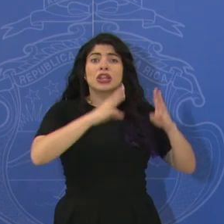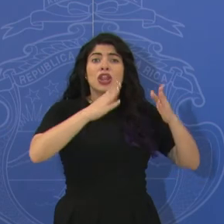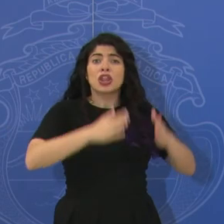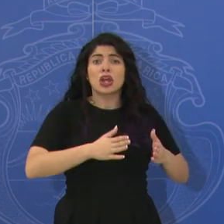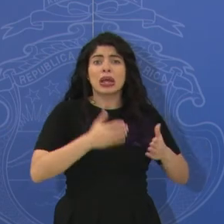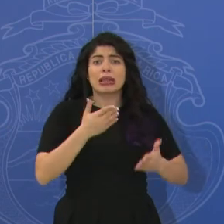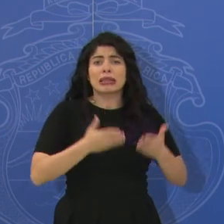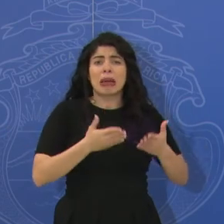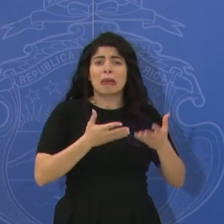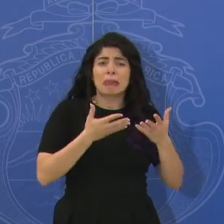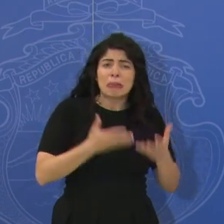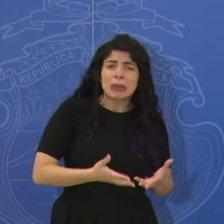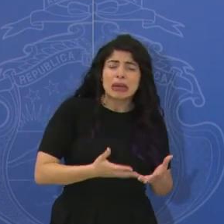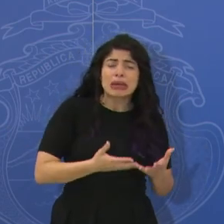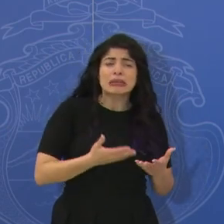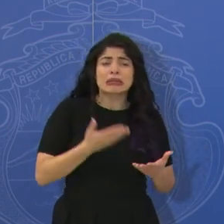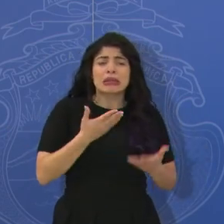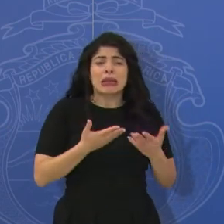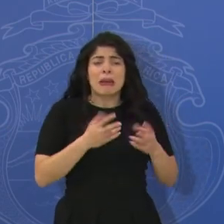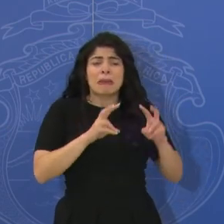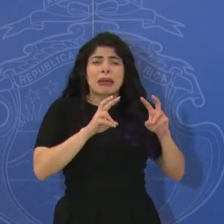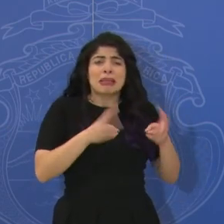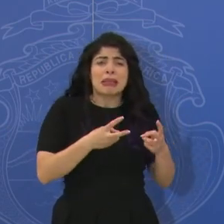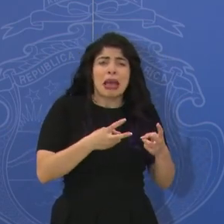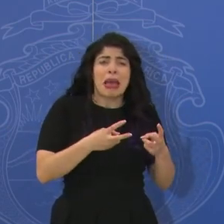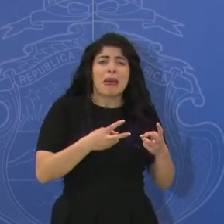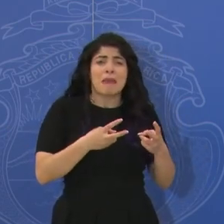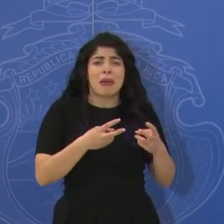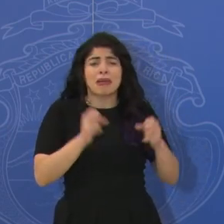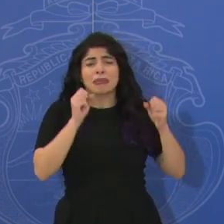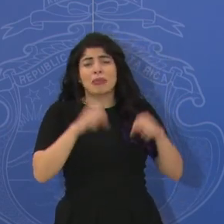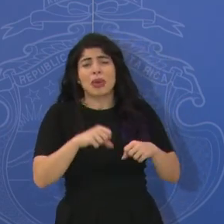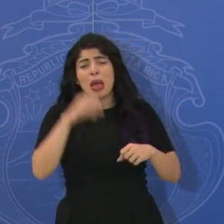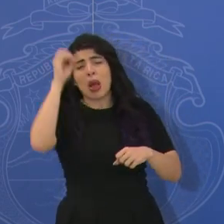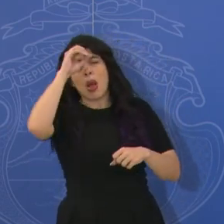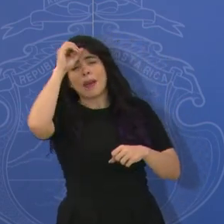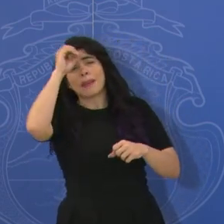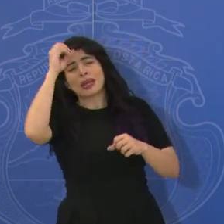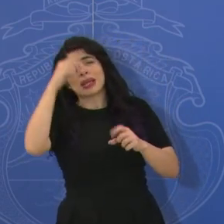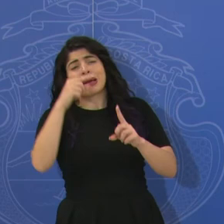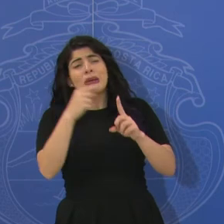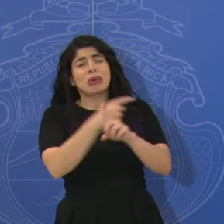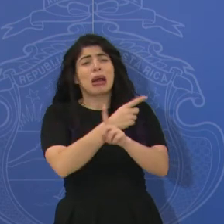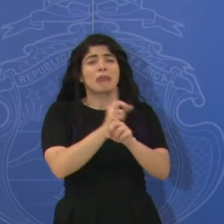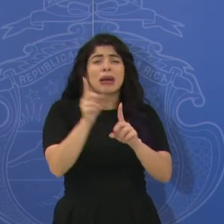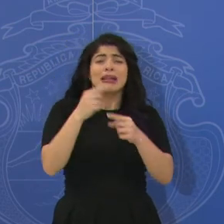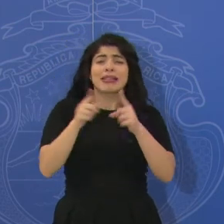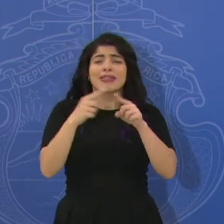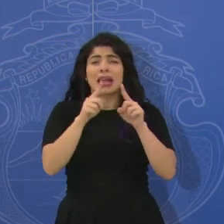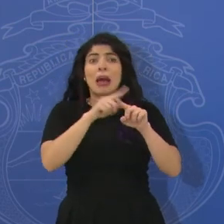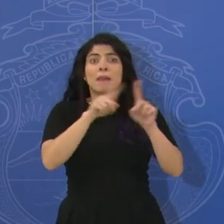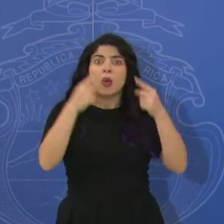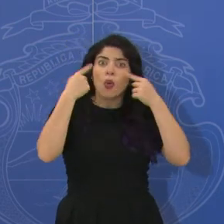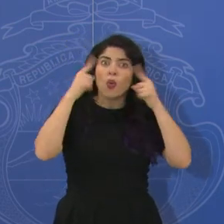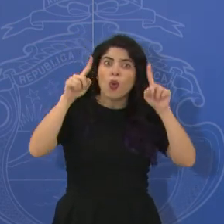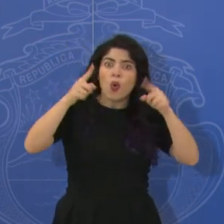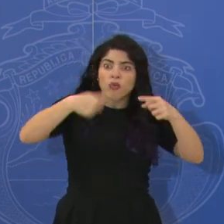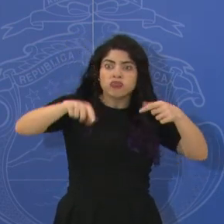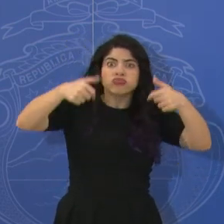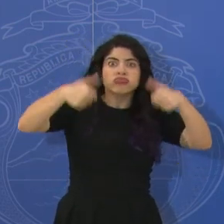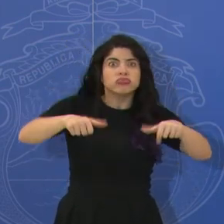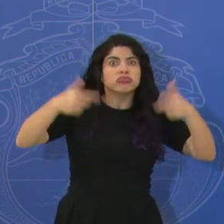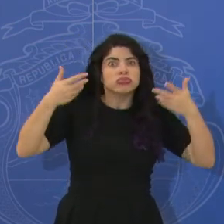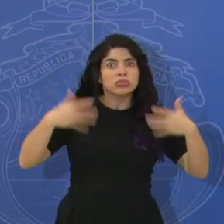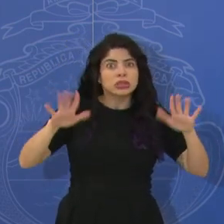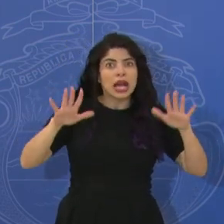que podrían incluso haber tenido una dispersión de posiciones muy amplia y logramos ponernos de acuerdo. Lo segundo que hay que decir